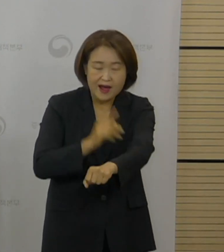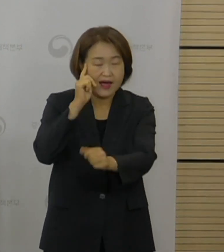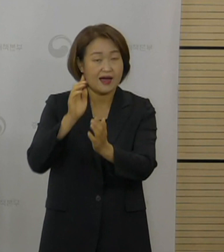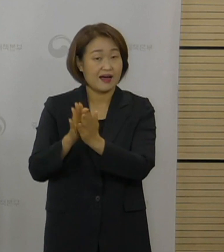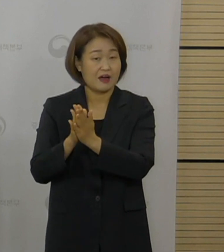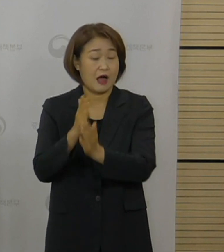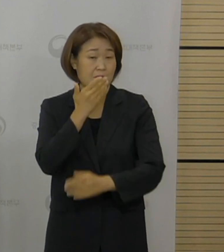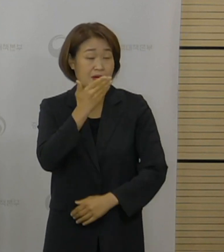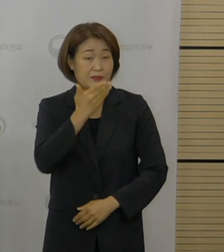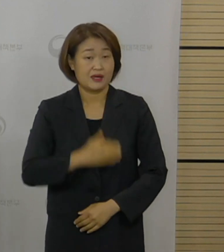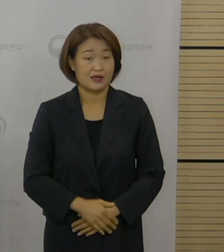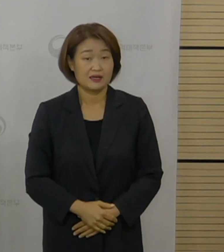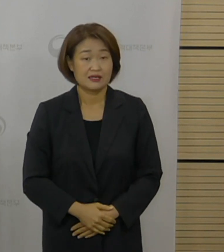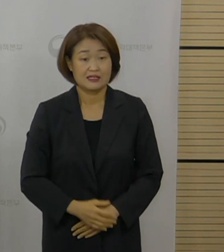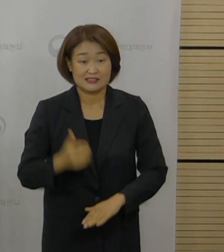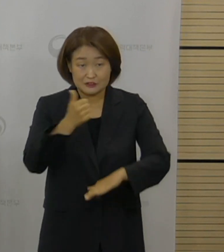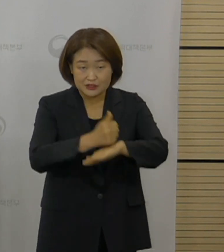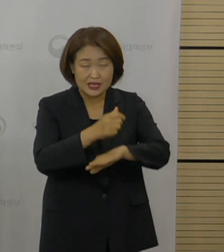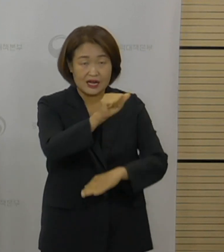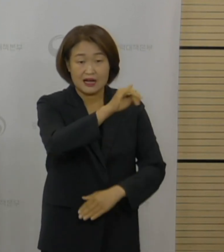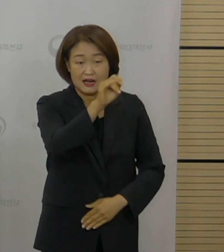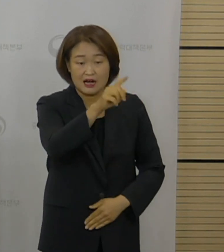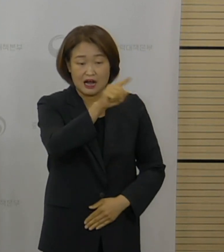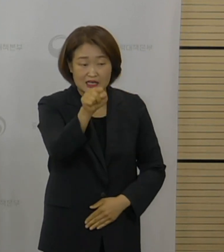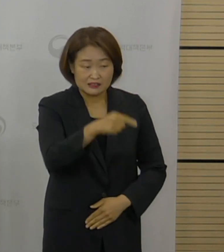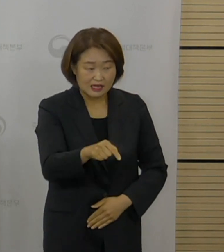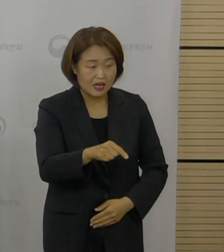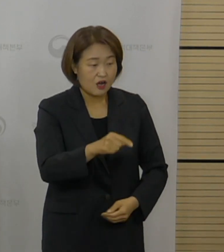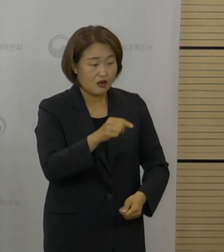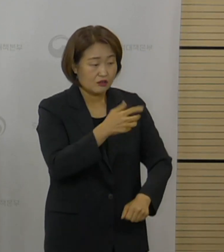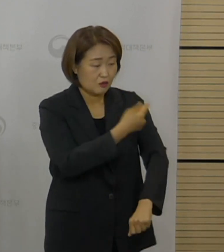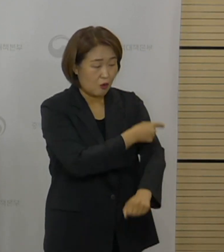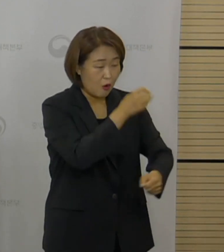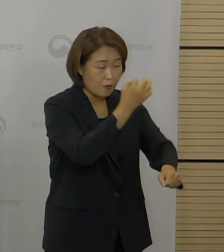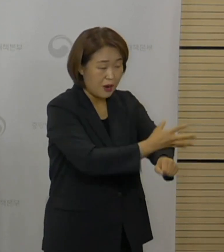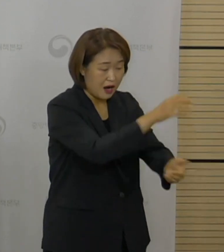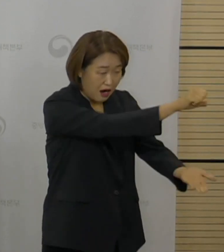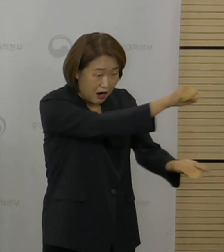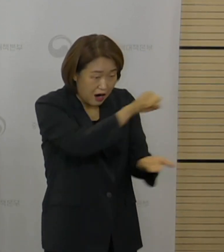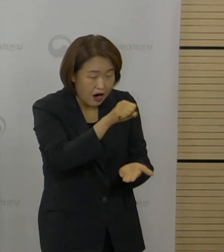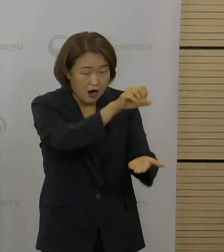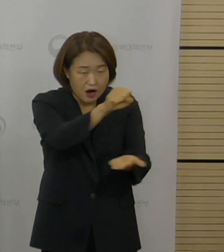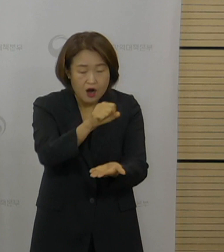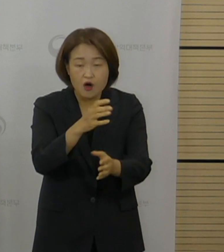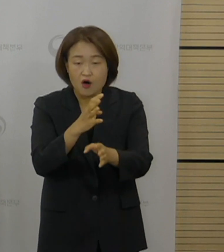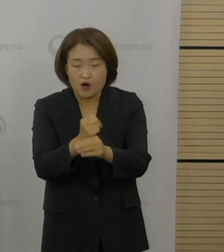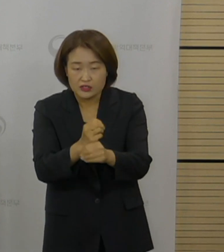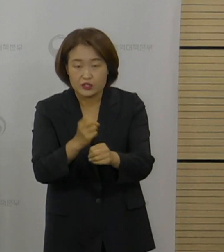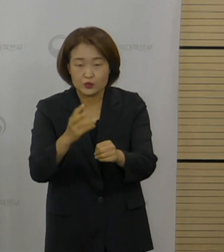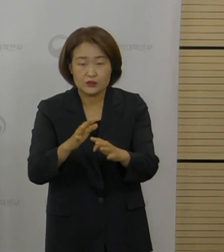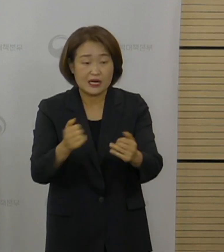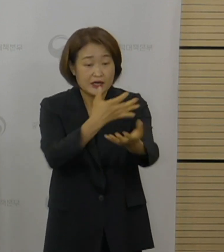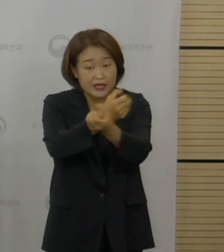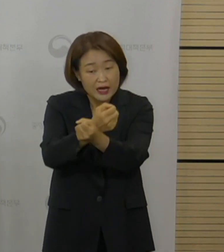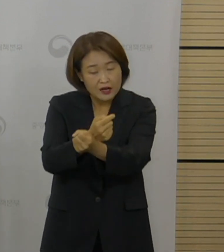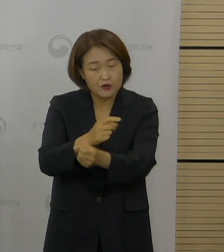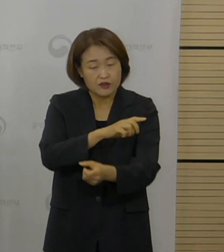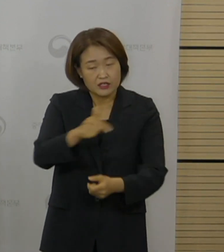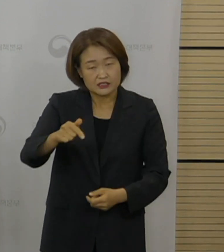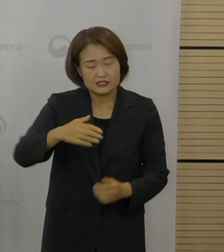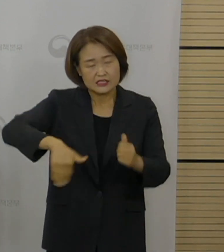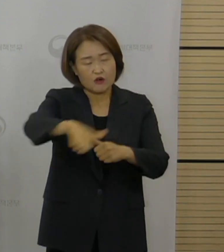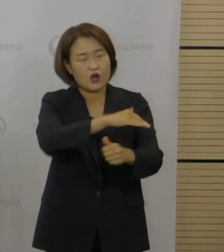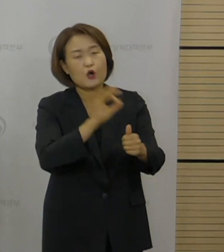추후에 아스트라제네카 백신의 어떤 공급 상황이라든지 접종 간격에 대한 조정 필요성들에 대해서는